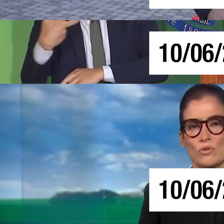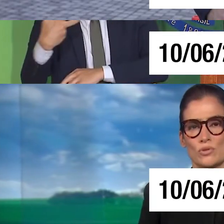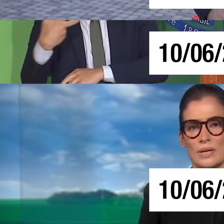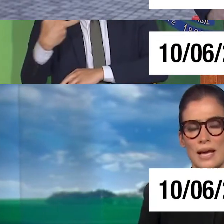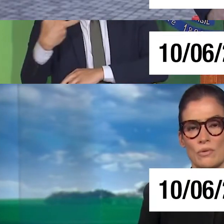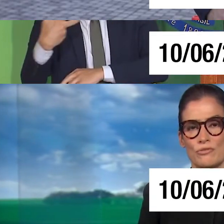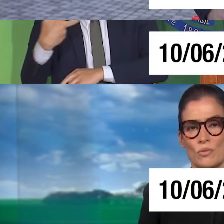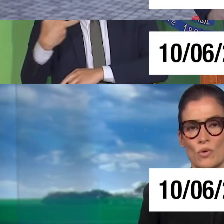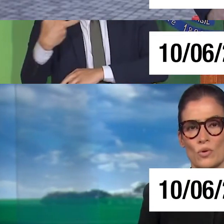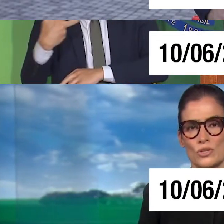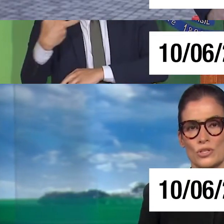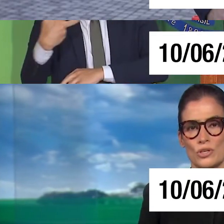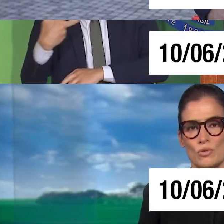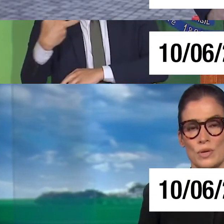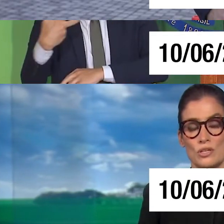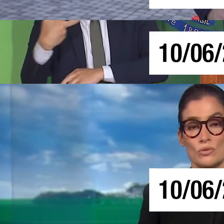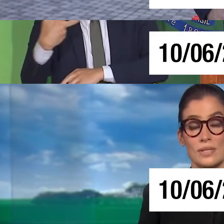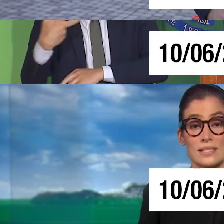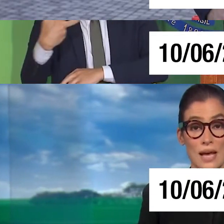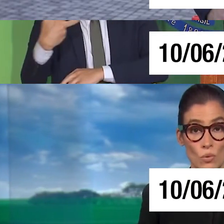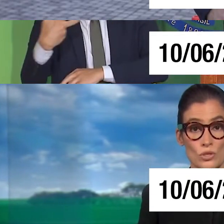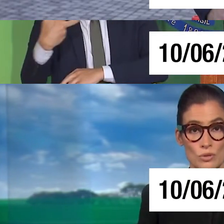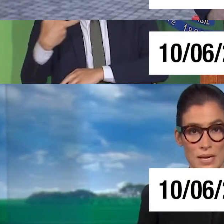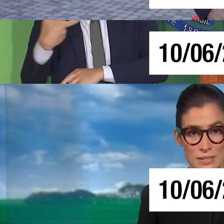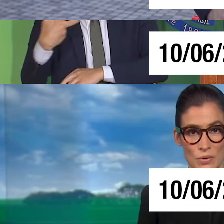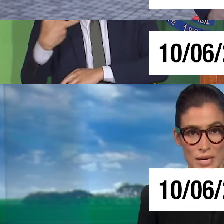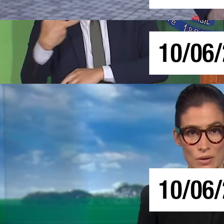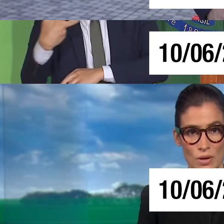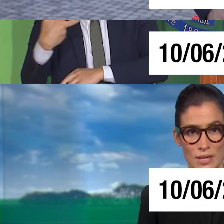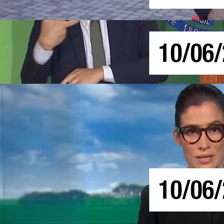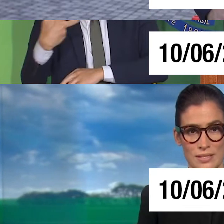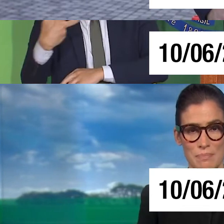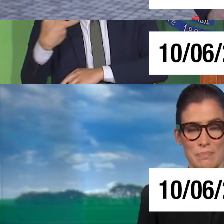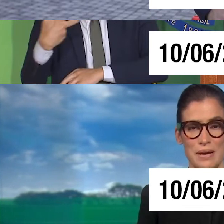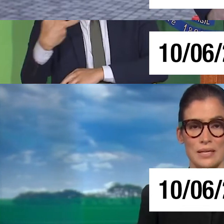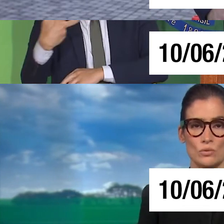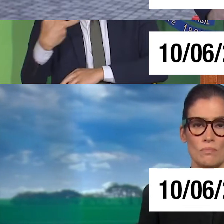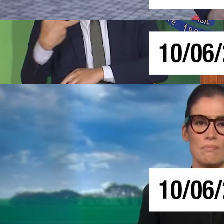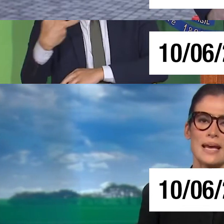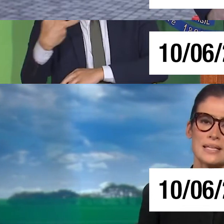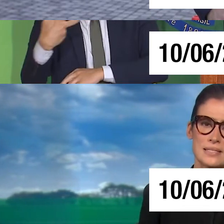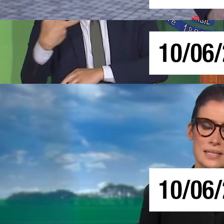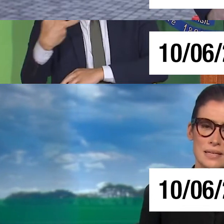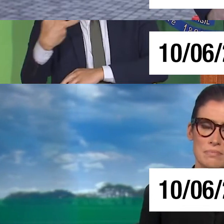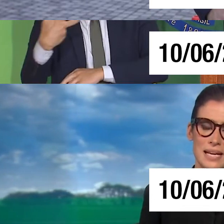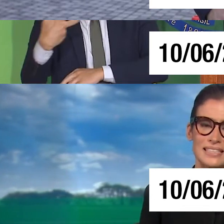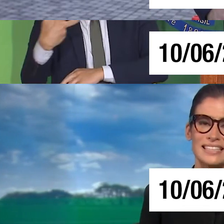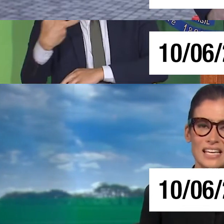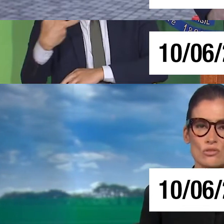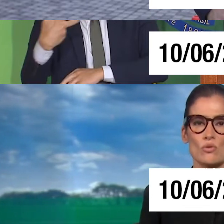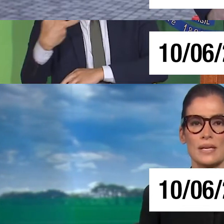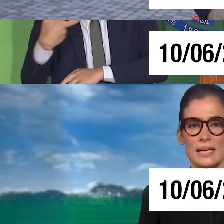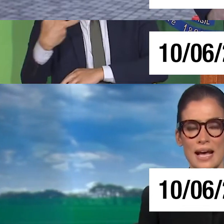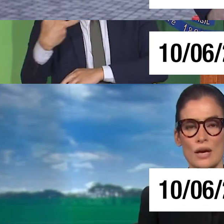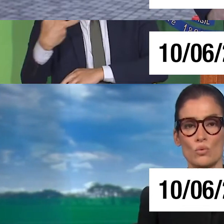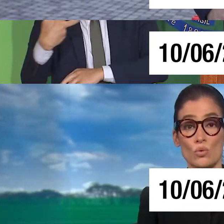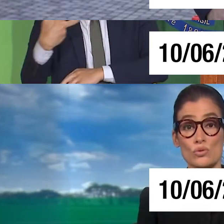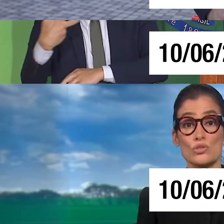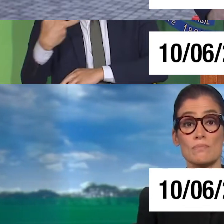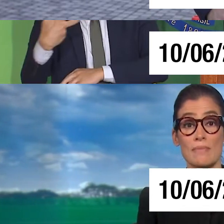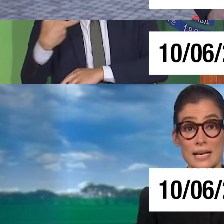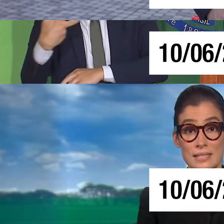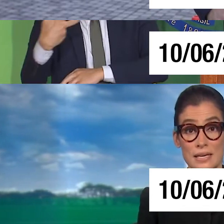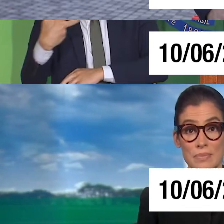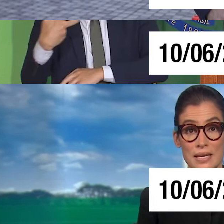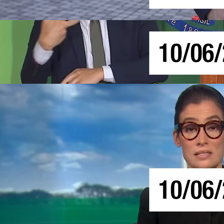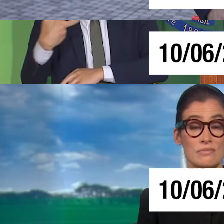presidente Jair Bolsonaro afirmou hoje que o ministro da Saúde, Marcelo Queiroga, está preparando um parecer para desobrigar o